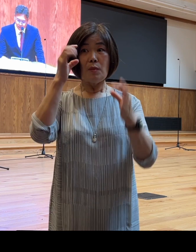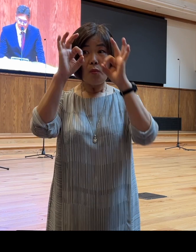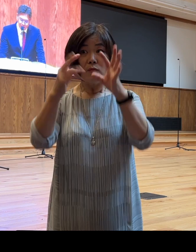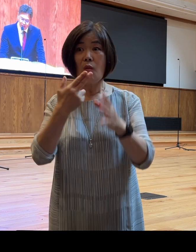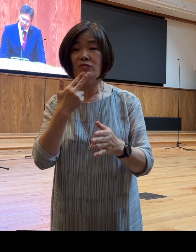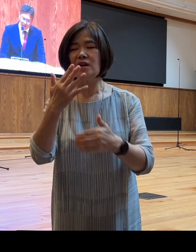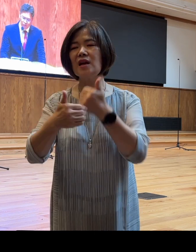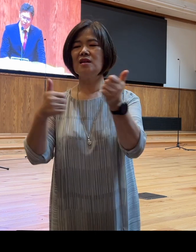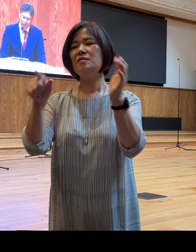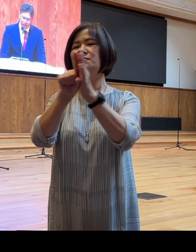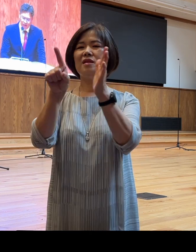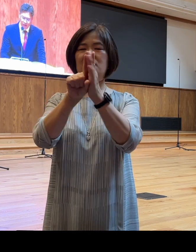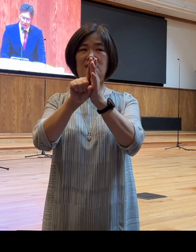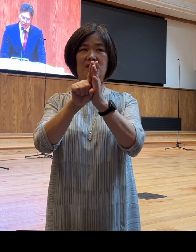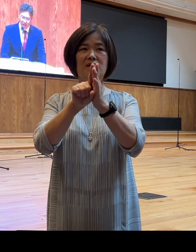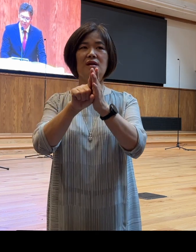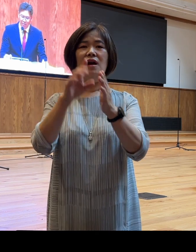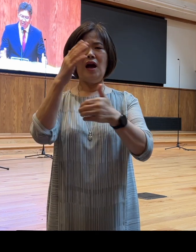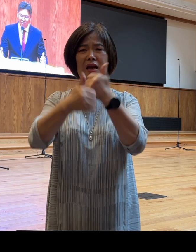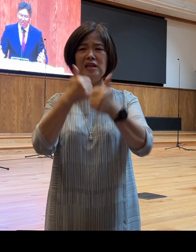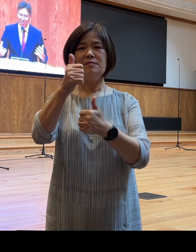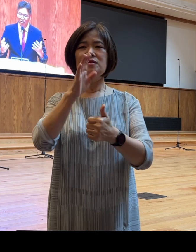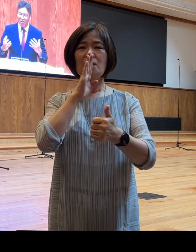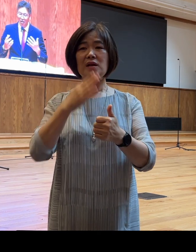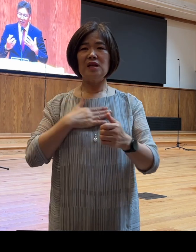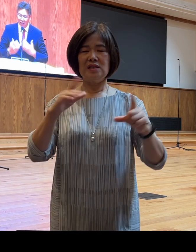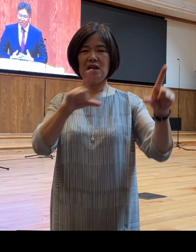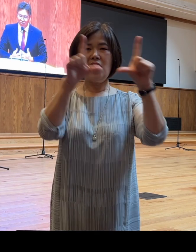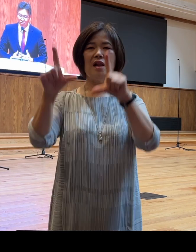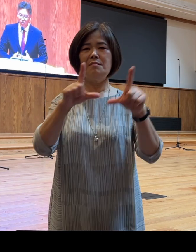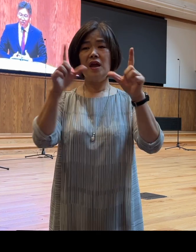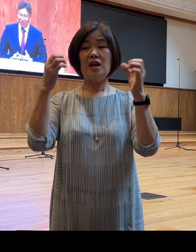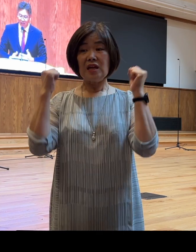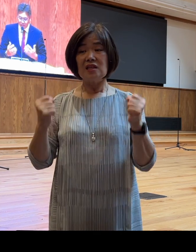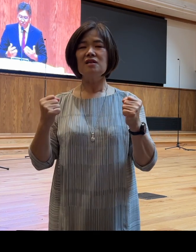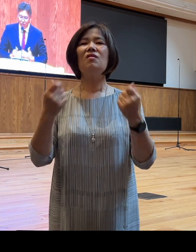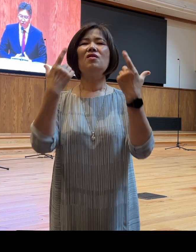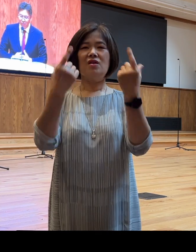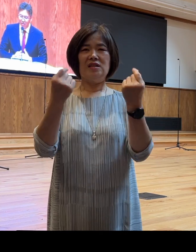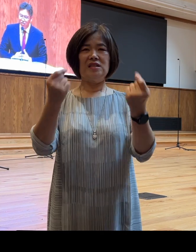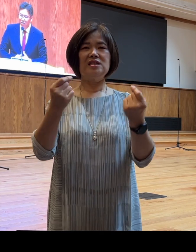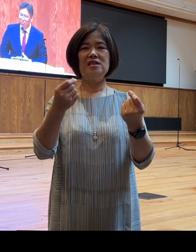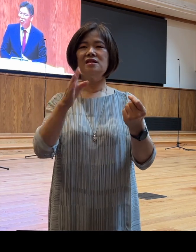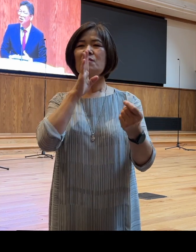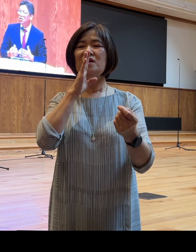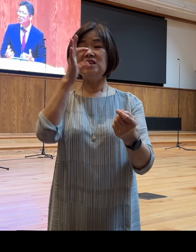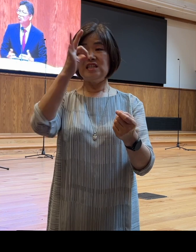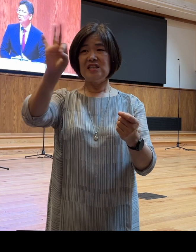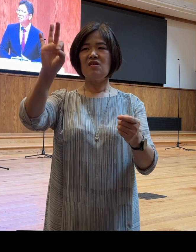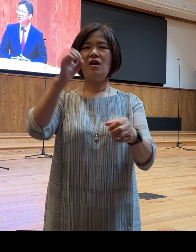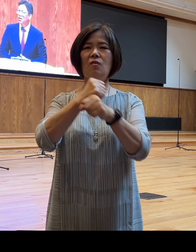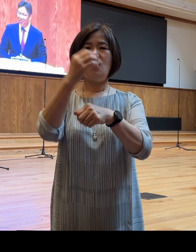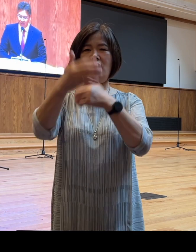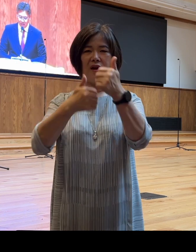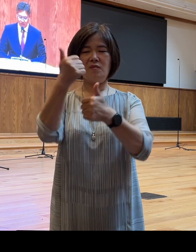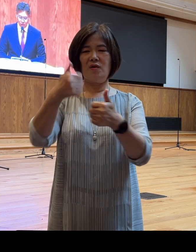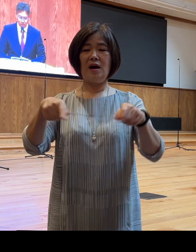믿는다라는 것은 그 하나님이 마치 내 삶을 계신 것처럼 인정하고 그분과 함께 살아가는 것입니다